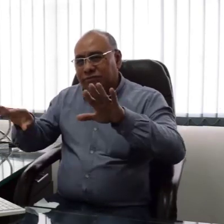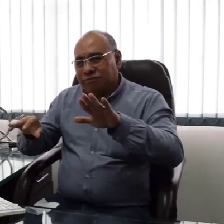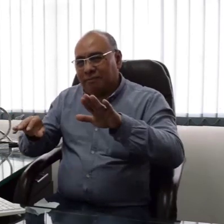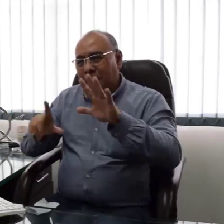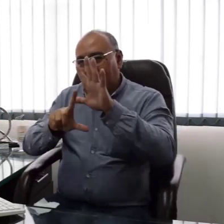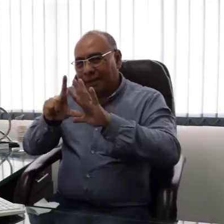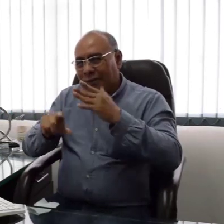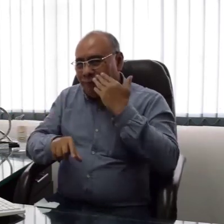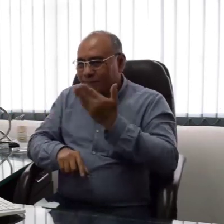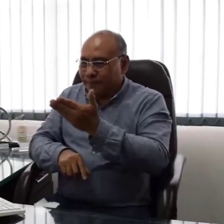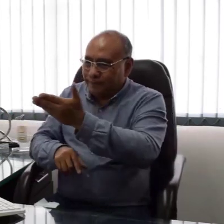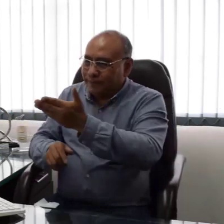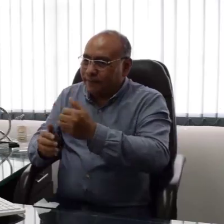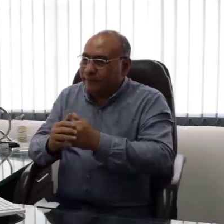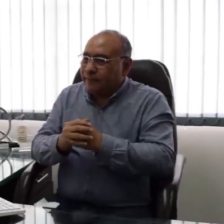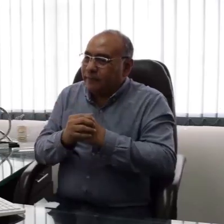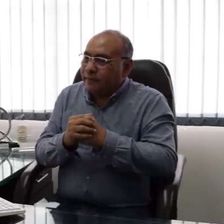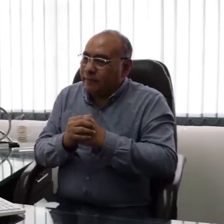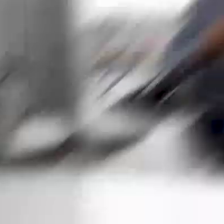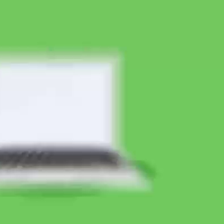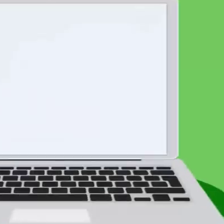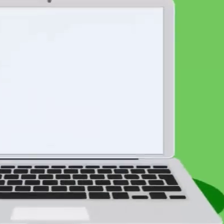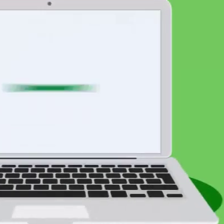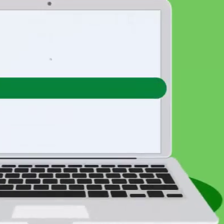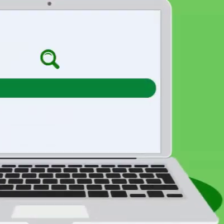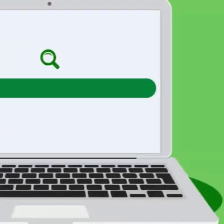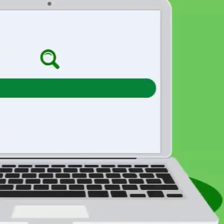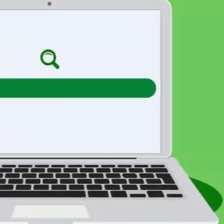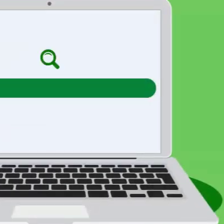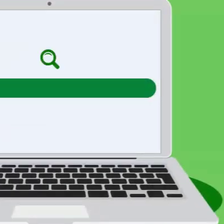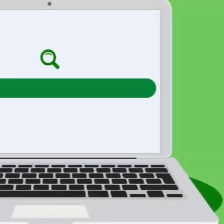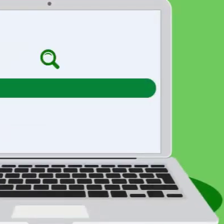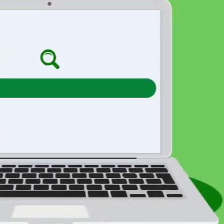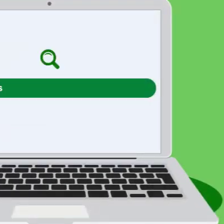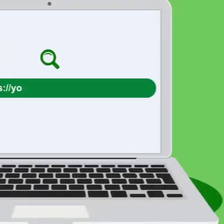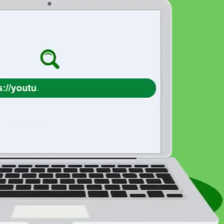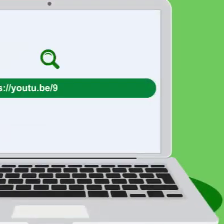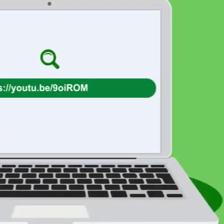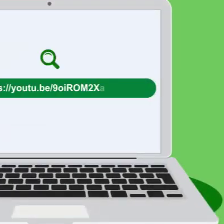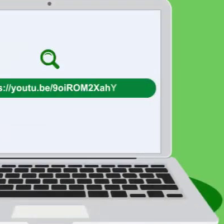Como mencionaba, Fenasco le ha hecho una publicación específica sobre este tema a través de un video. Veamos de nuevo.